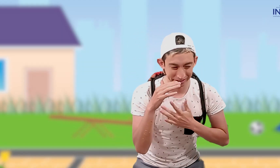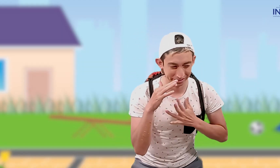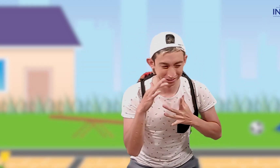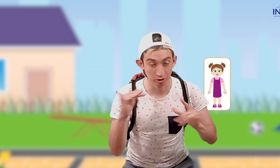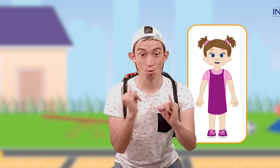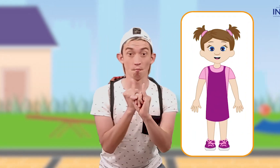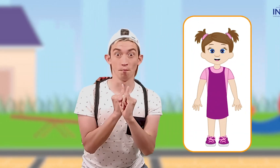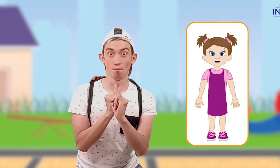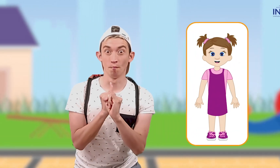¡Flaco!